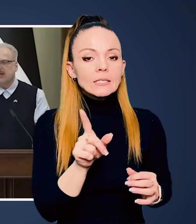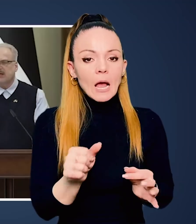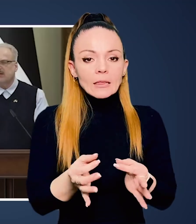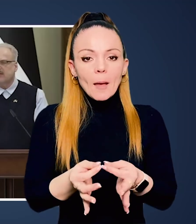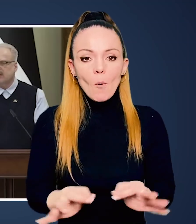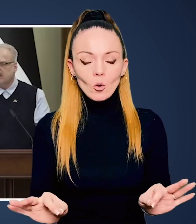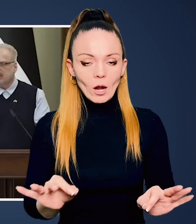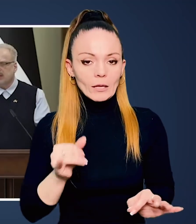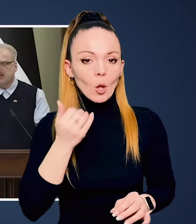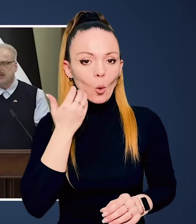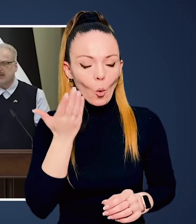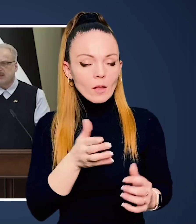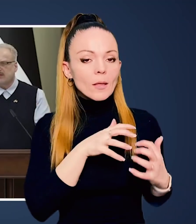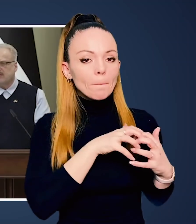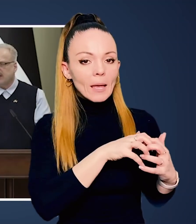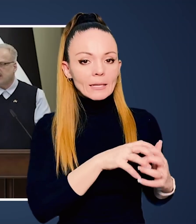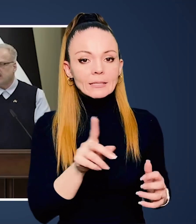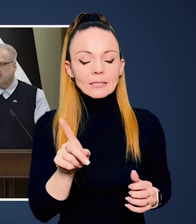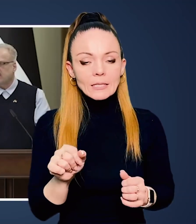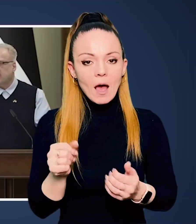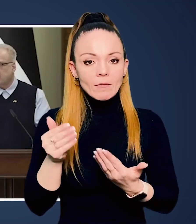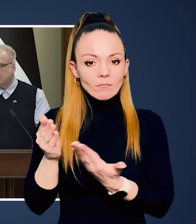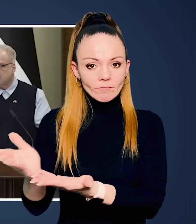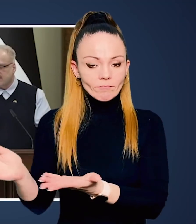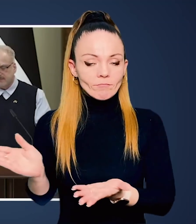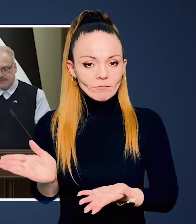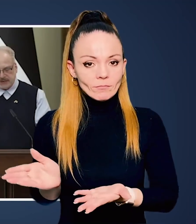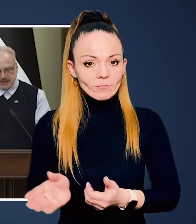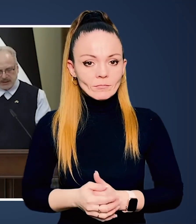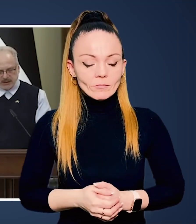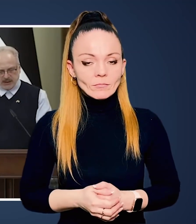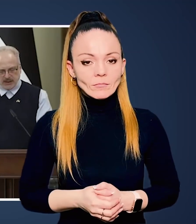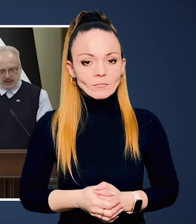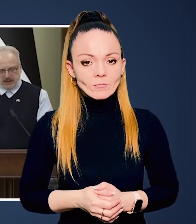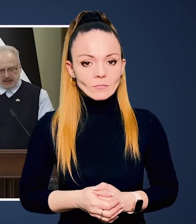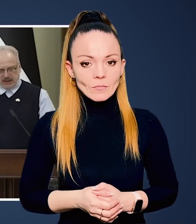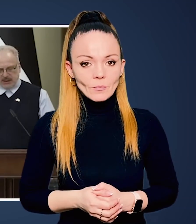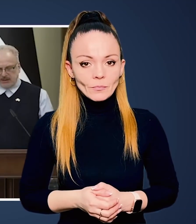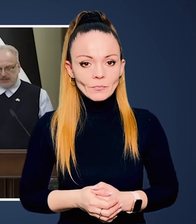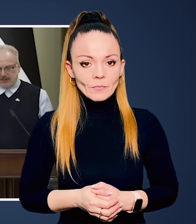'ється за демократію і коли вона б'ється за нас.